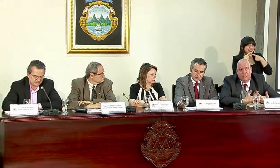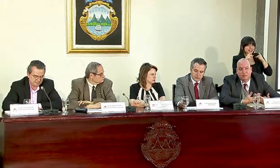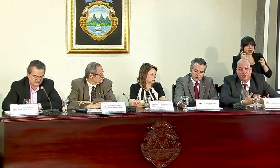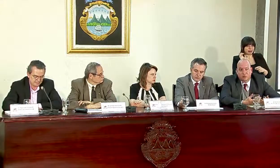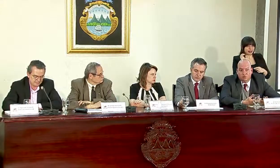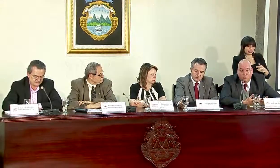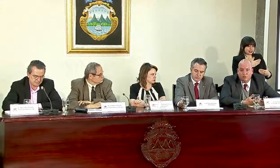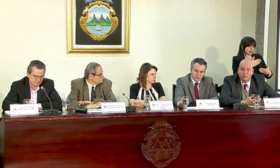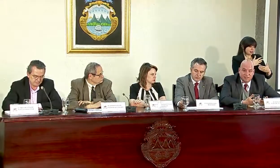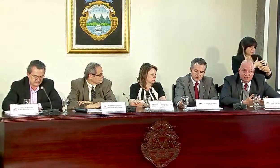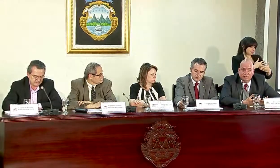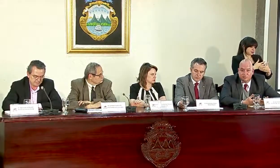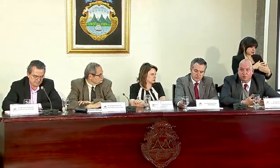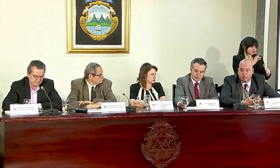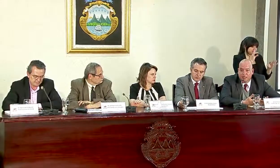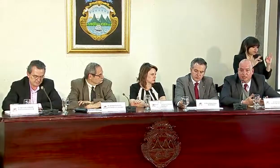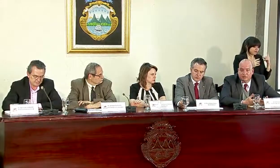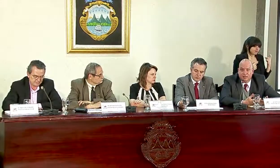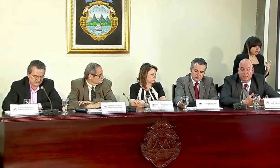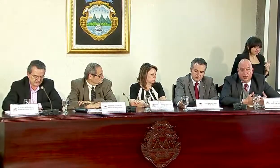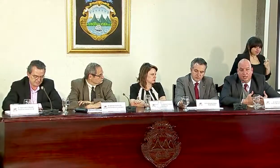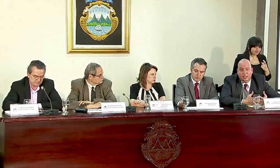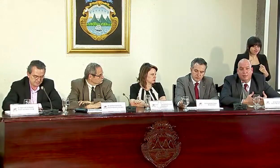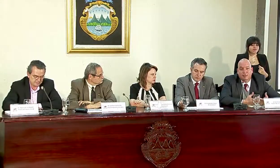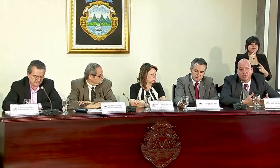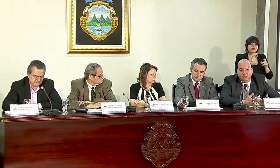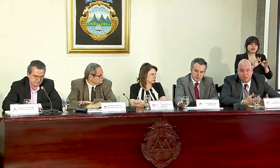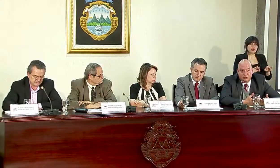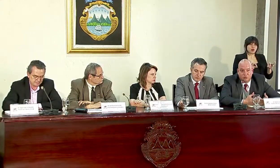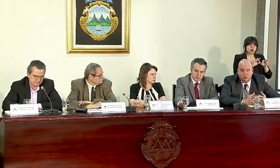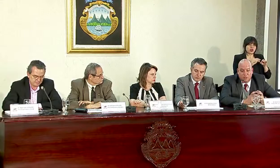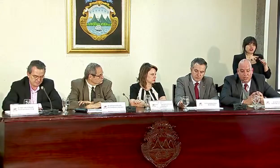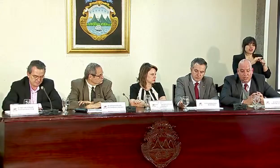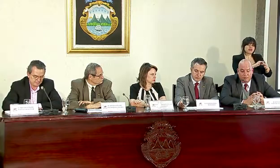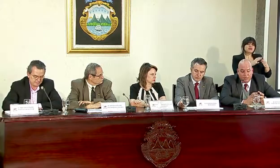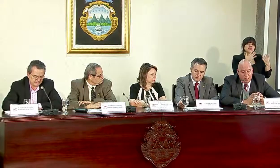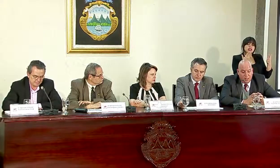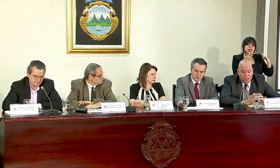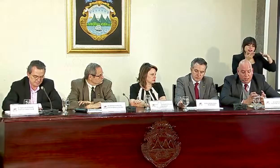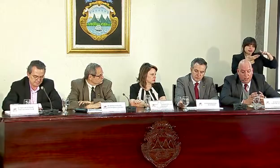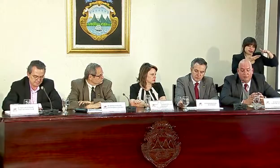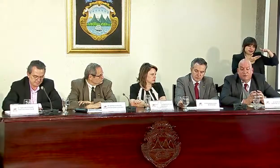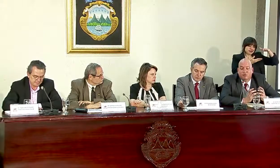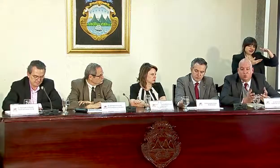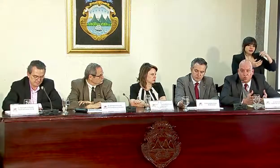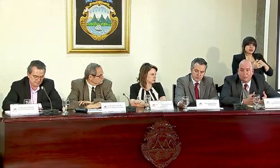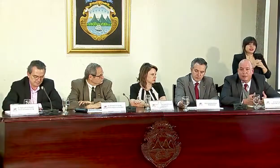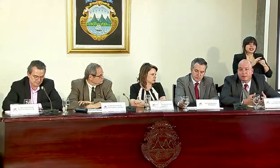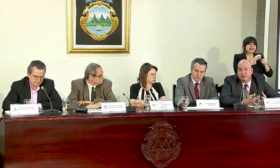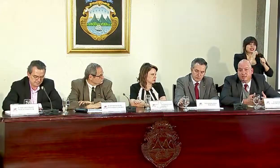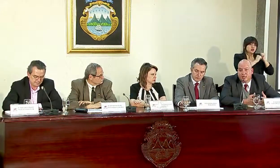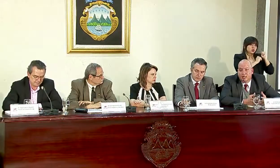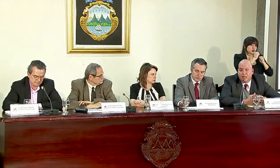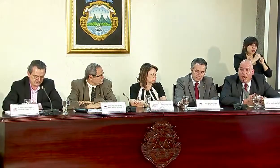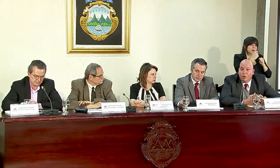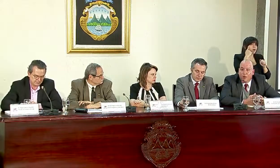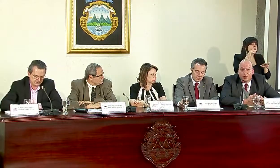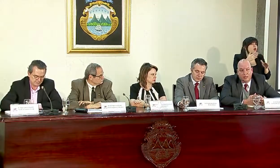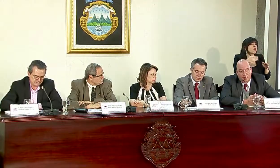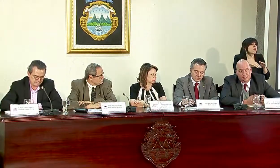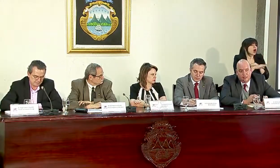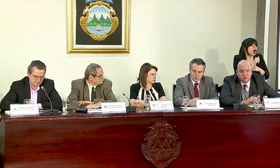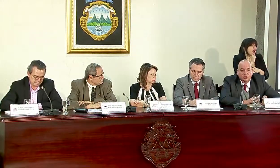emergencia, se encontró deficiencias importantes en almacenamientos, en infraestructura para almacenar